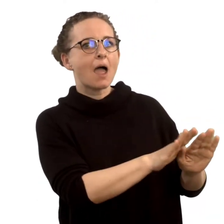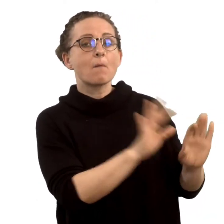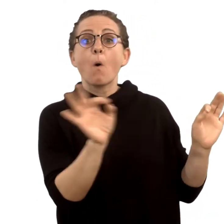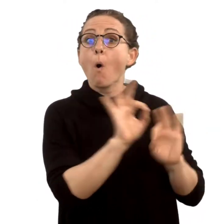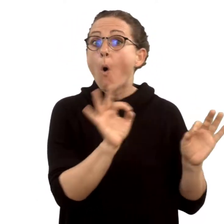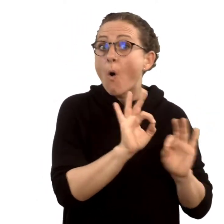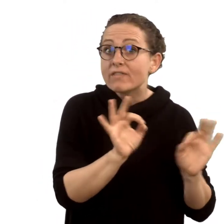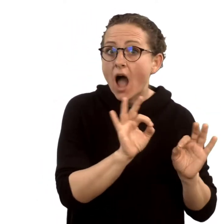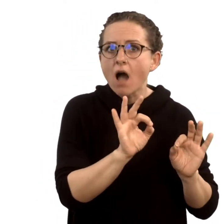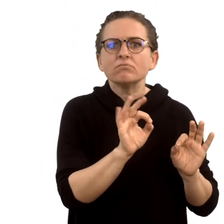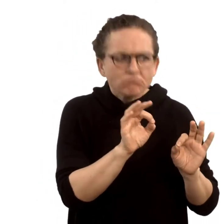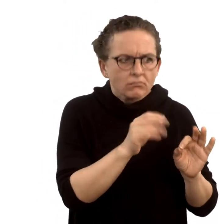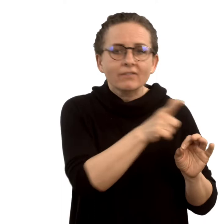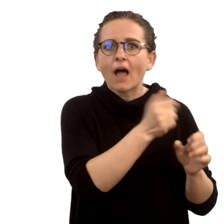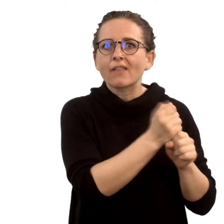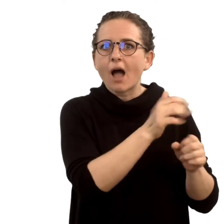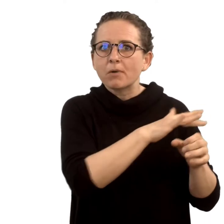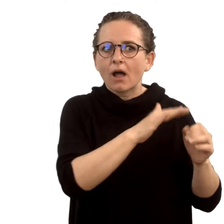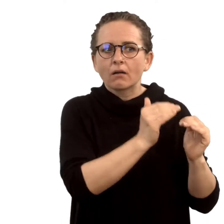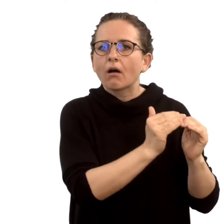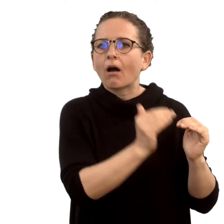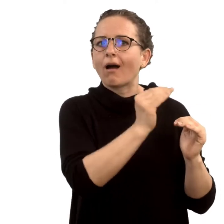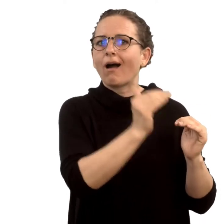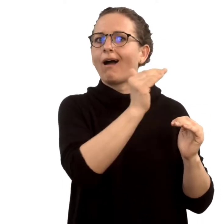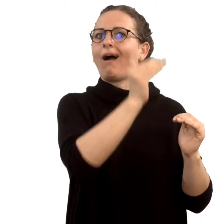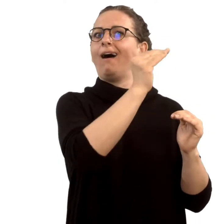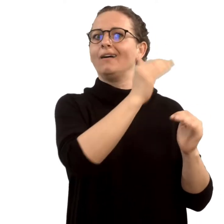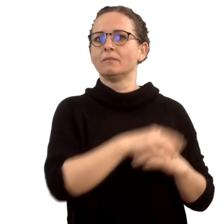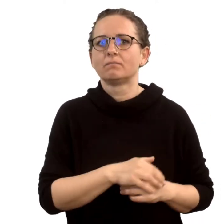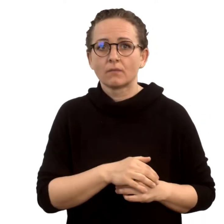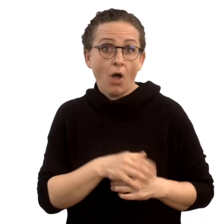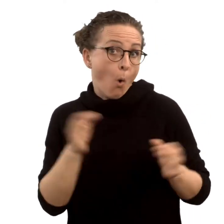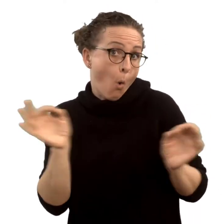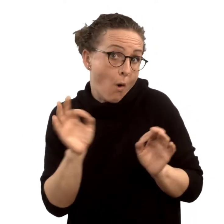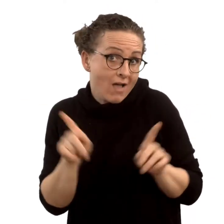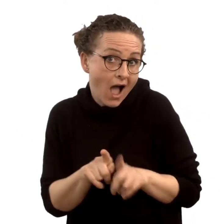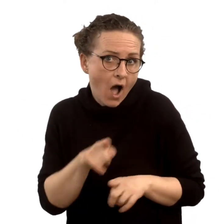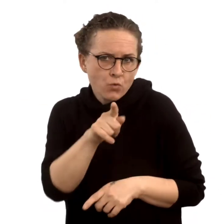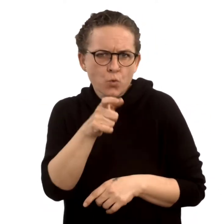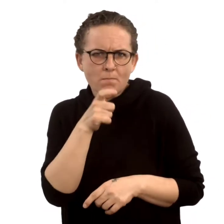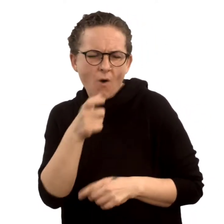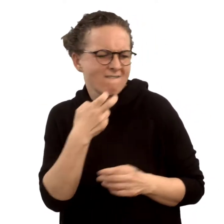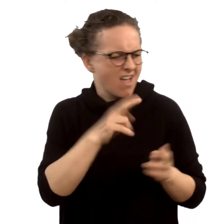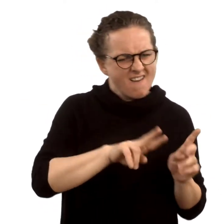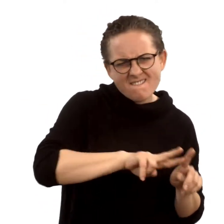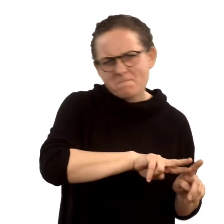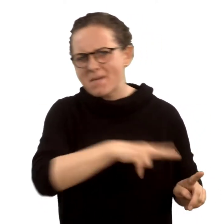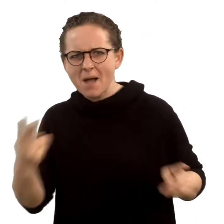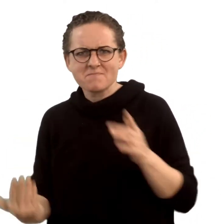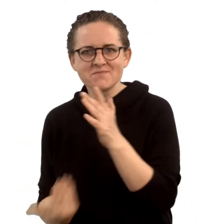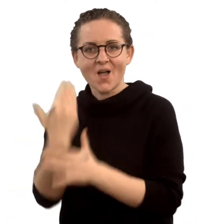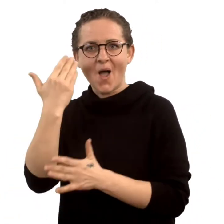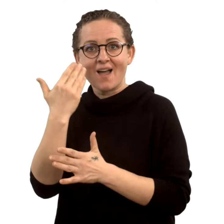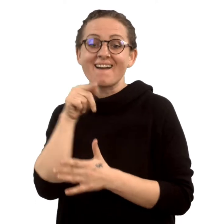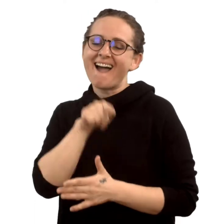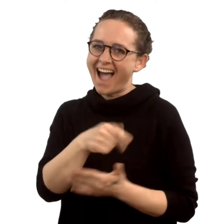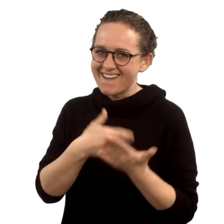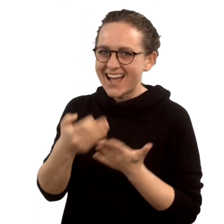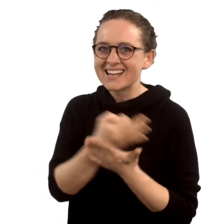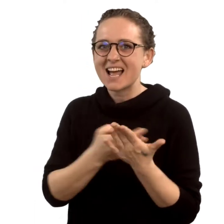beruflichen Aufstieg ermöglichen. Und auch wenn Sie beruflich etwas ganz anderes machen wollen, unterstützt Weiterbildung